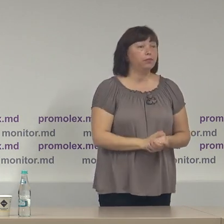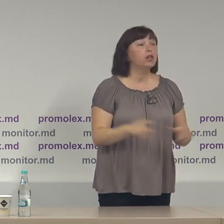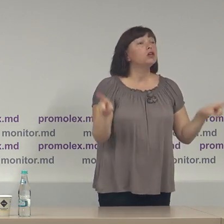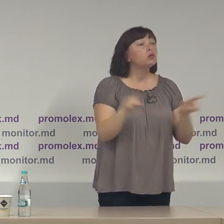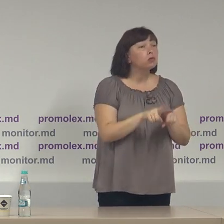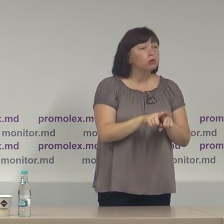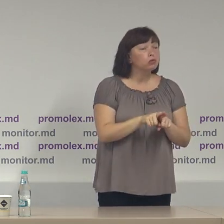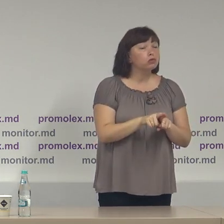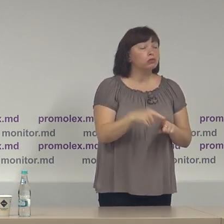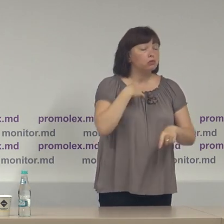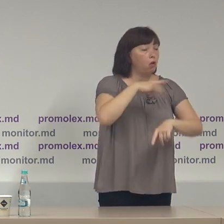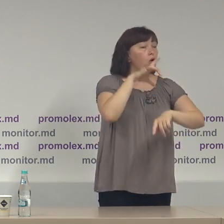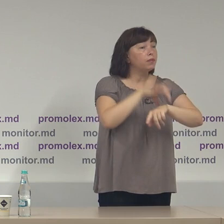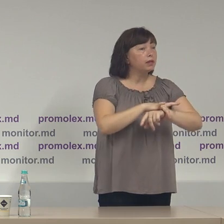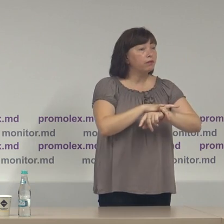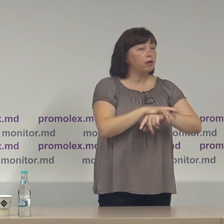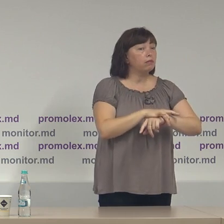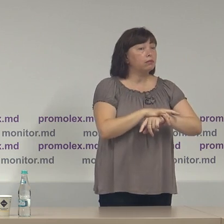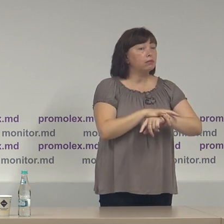totuși observăm că